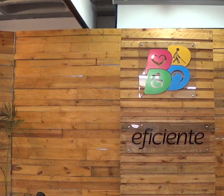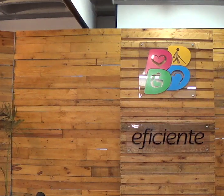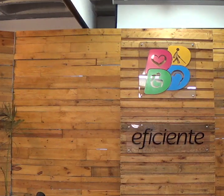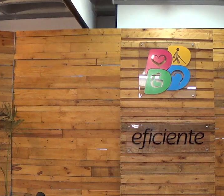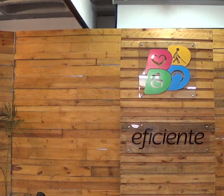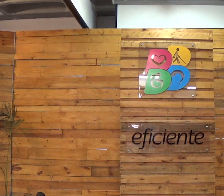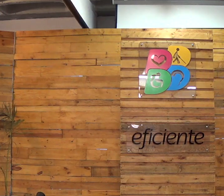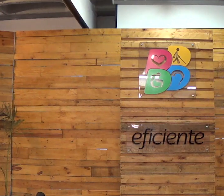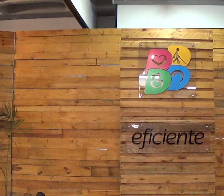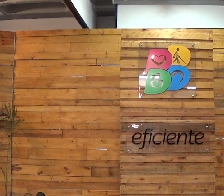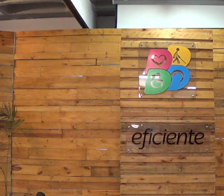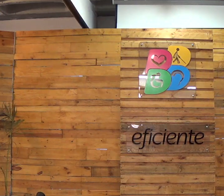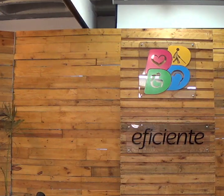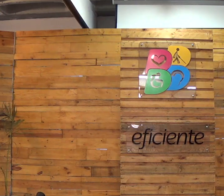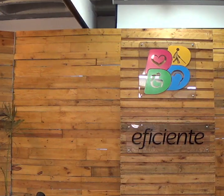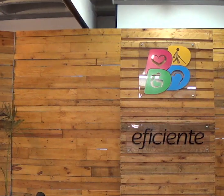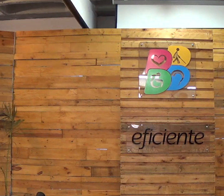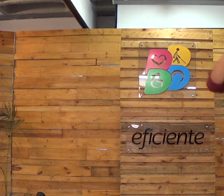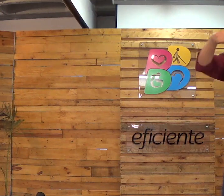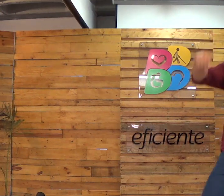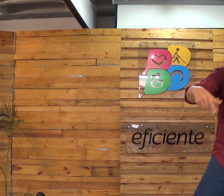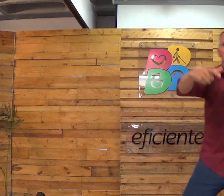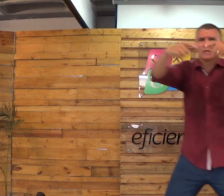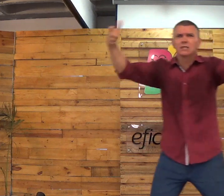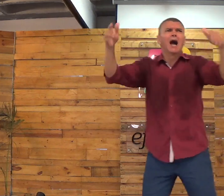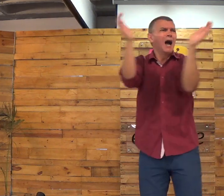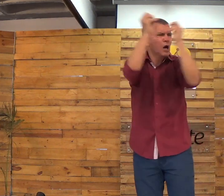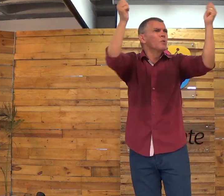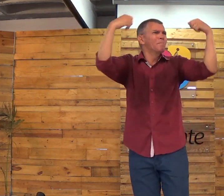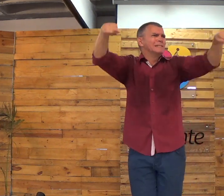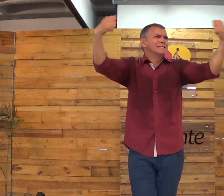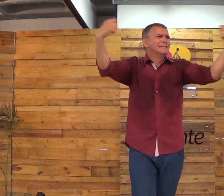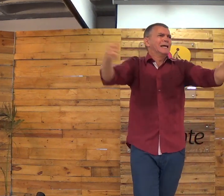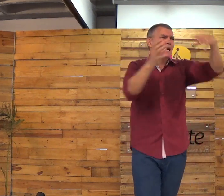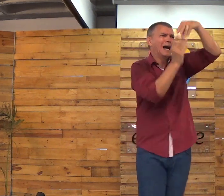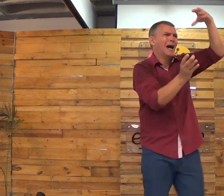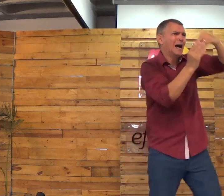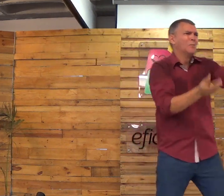Se a outra igreja está crescendo, ótimo. O quadrangular, o retiro, PIB, que ótimo.